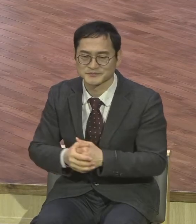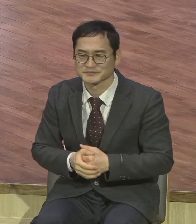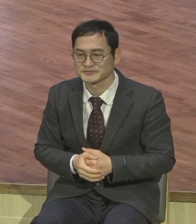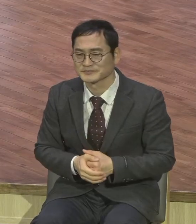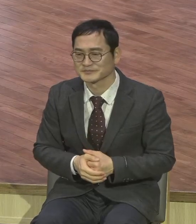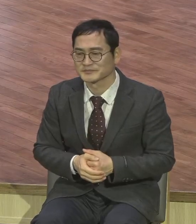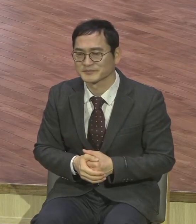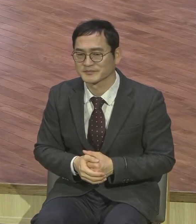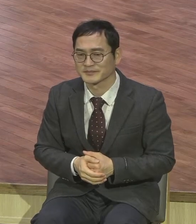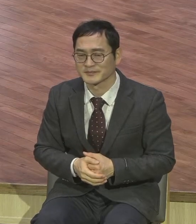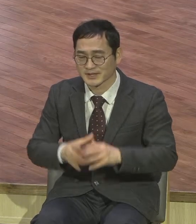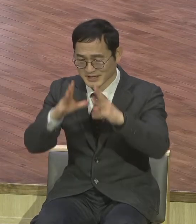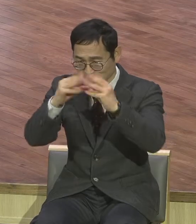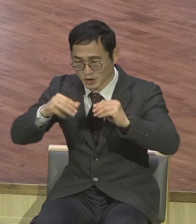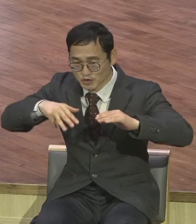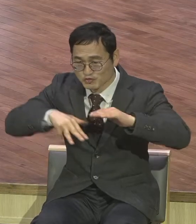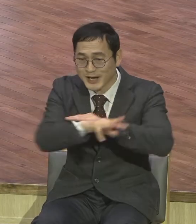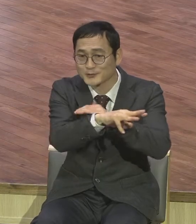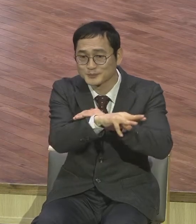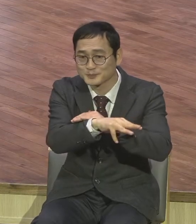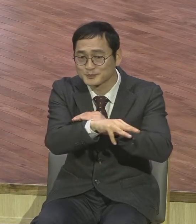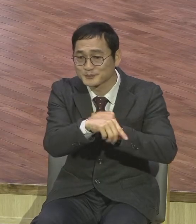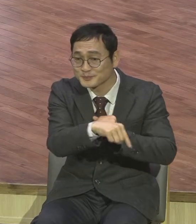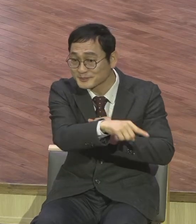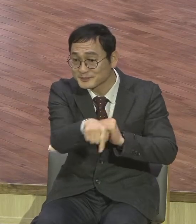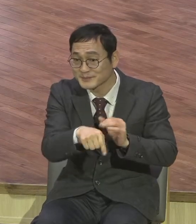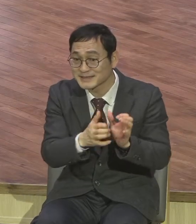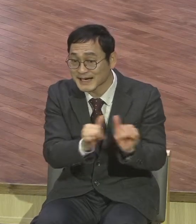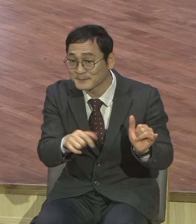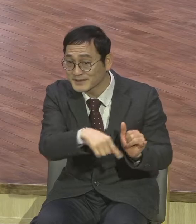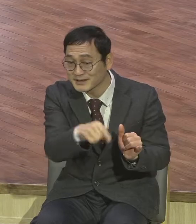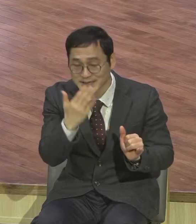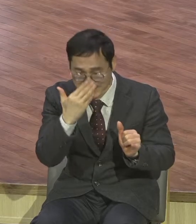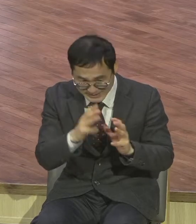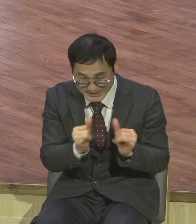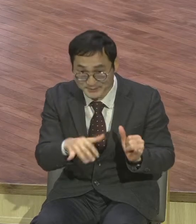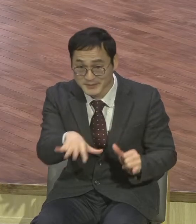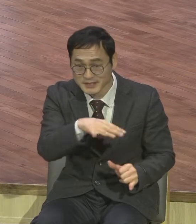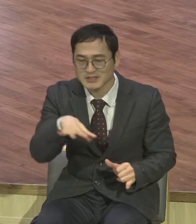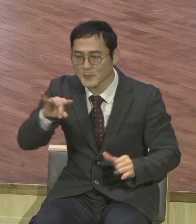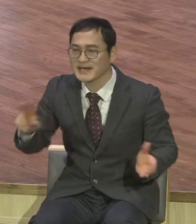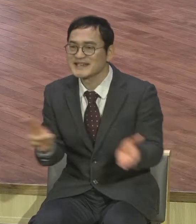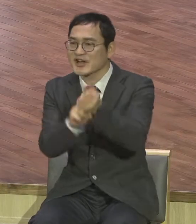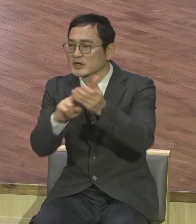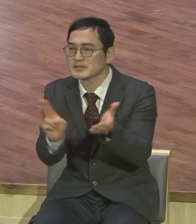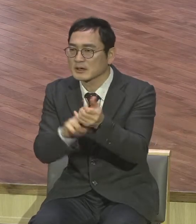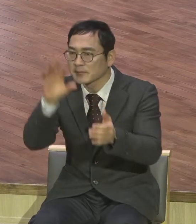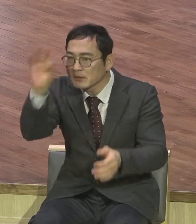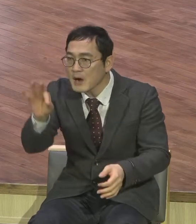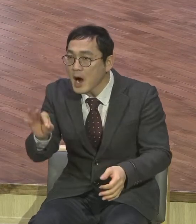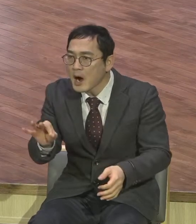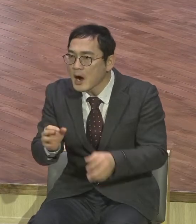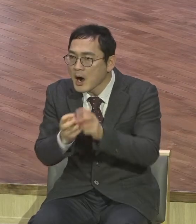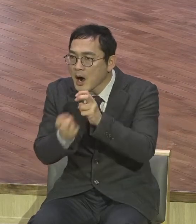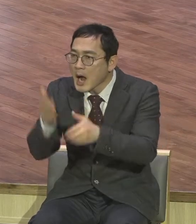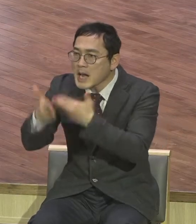출애급 1세대가 이 실족병에 걸렸어요 그렇게 출애급 할 때 기적을 다 봐놓고 다 봐놓고 아니